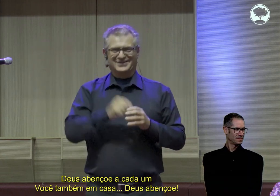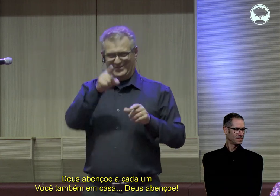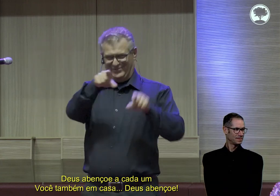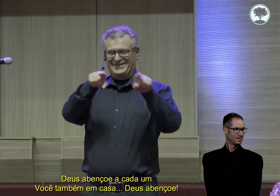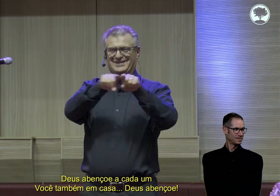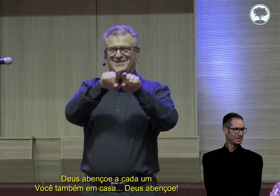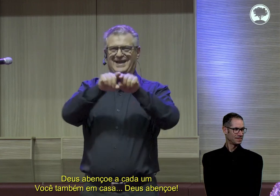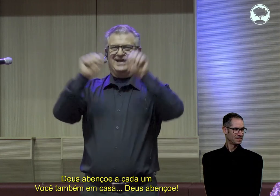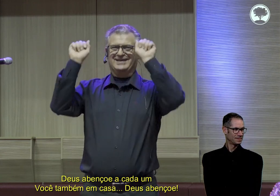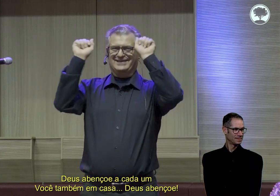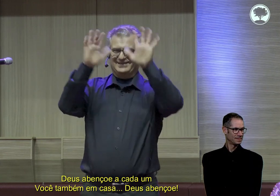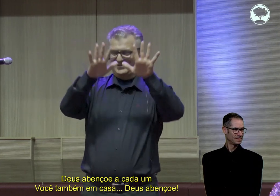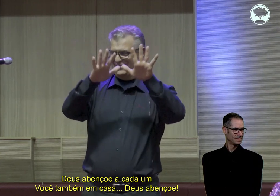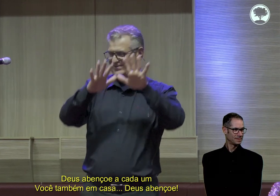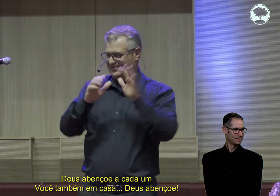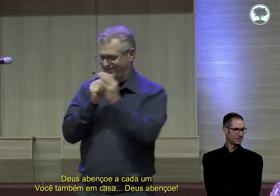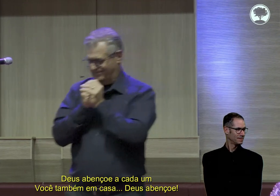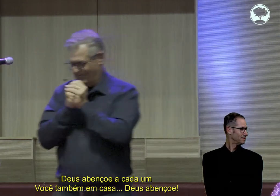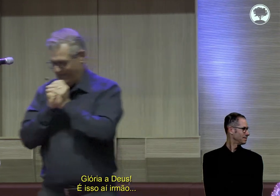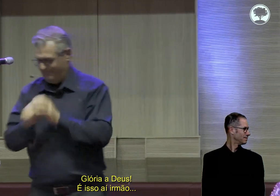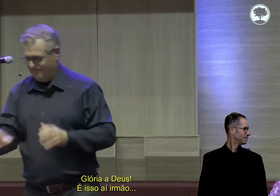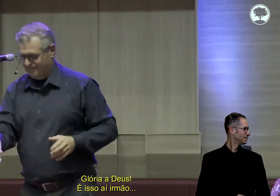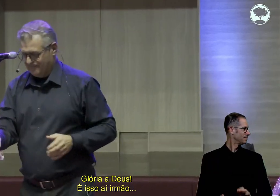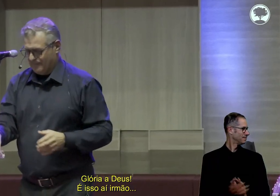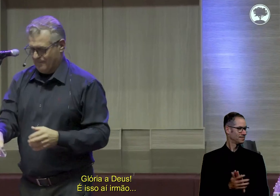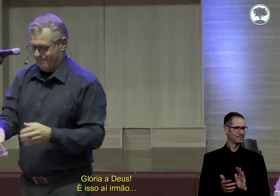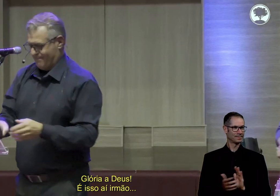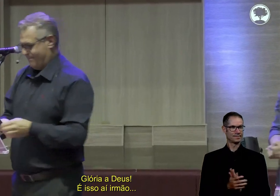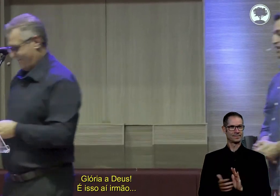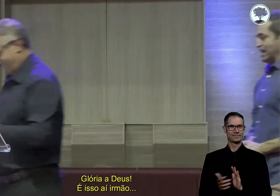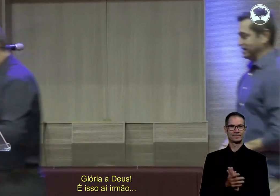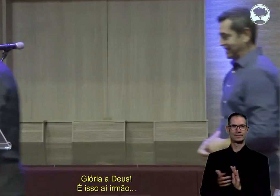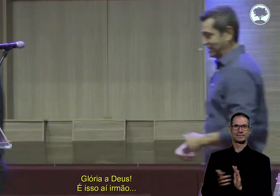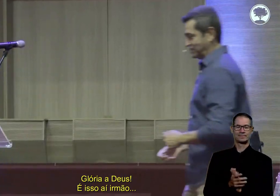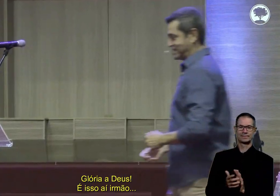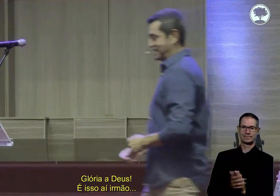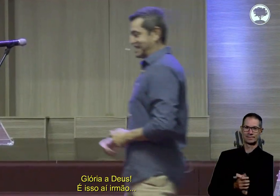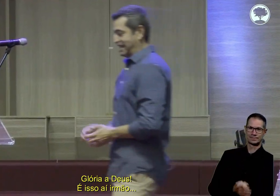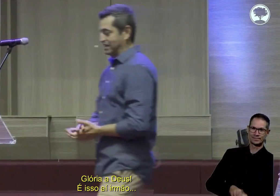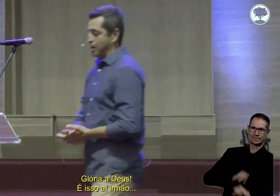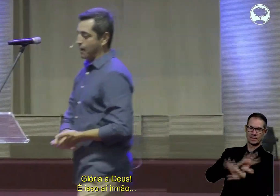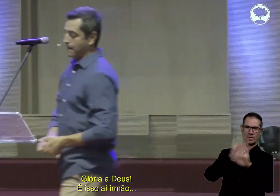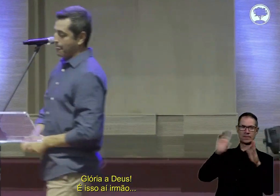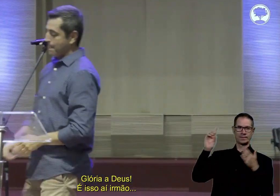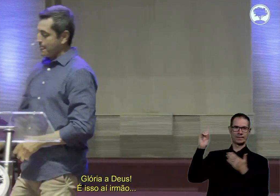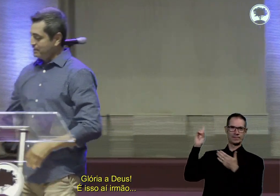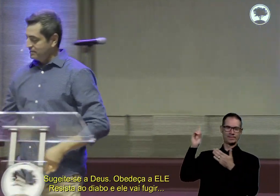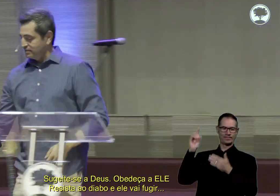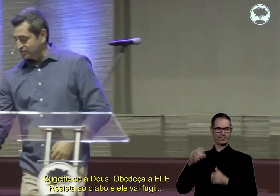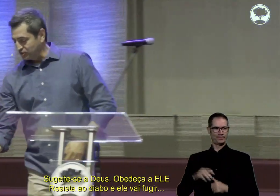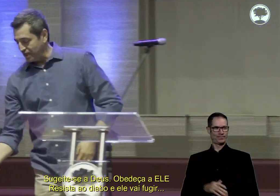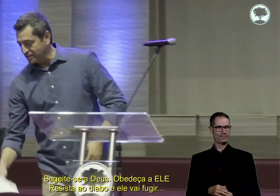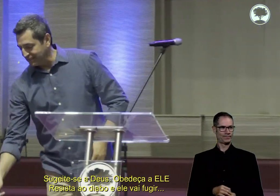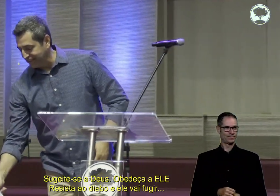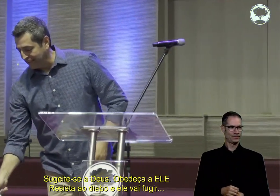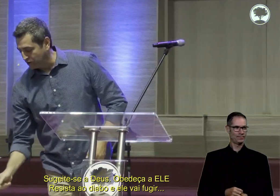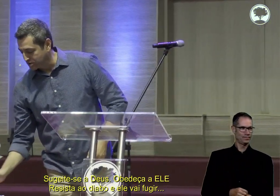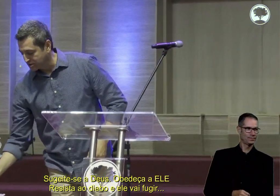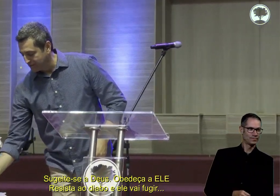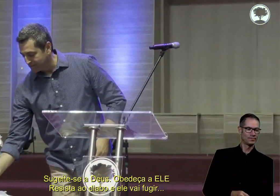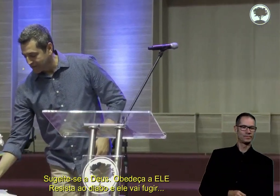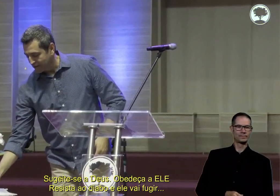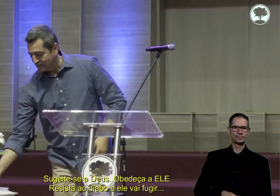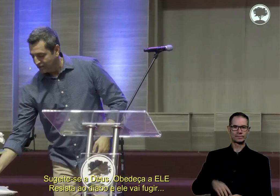um. Você também, Carlos. Deus abençoe. Glória a Deus. É isso aí, Sujeite a